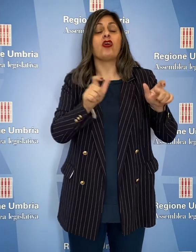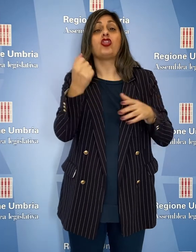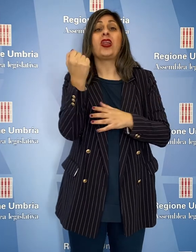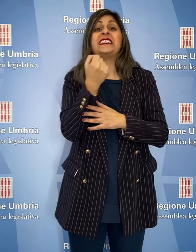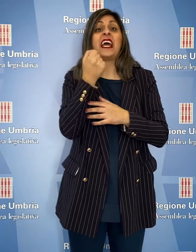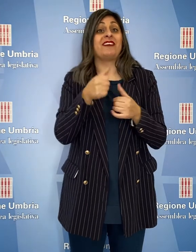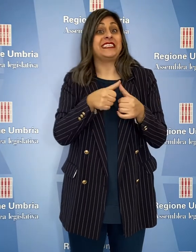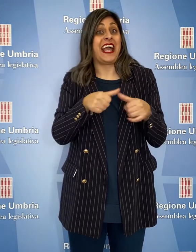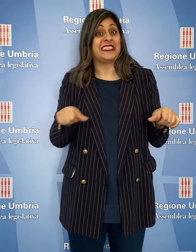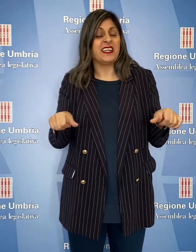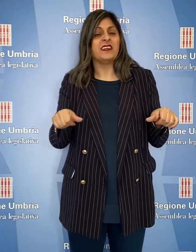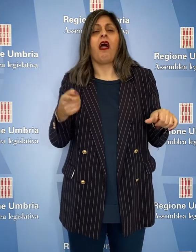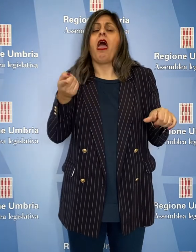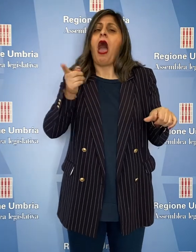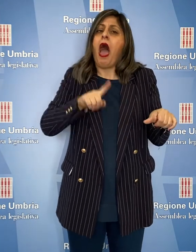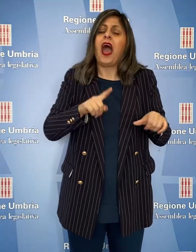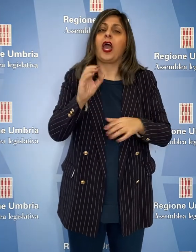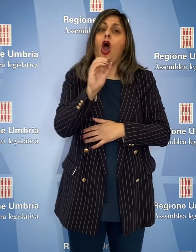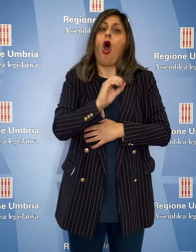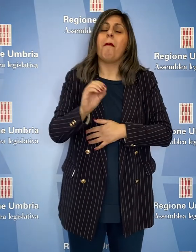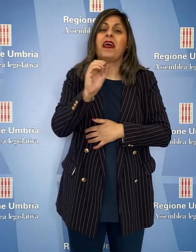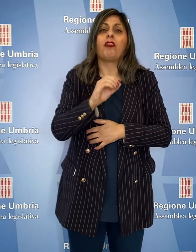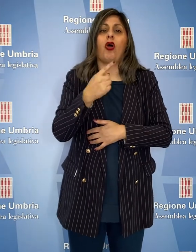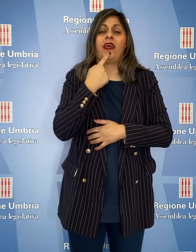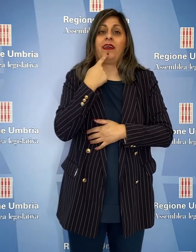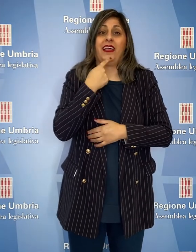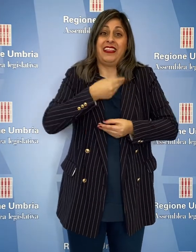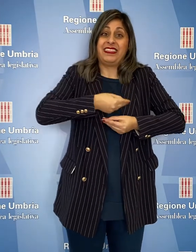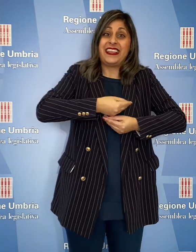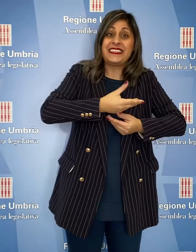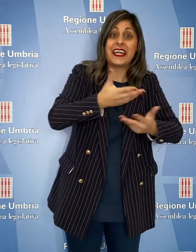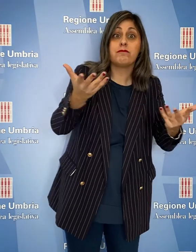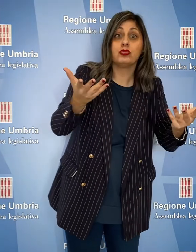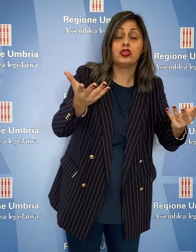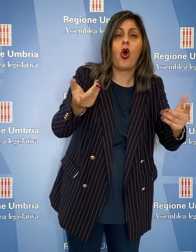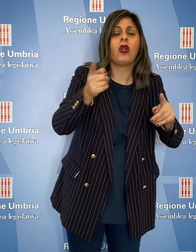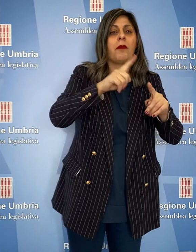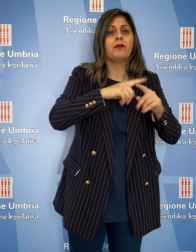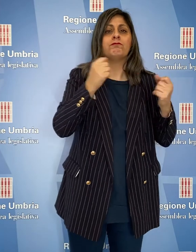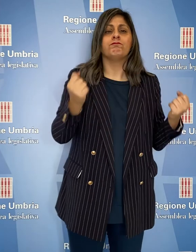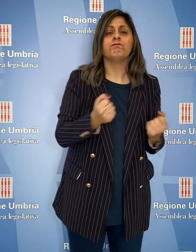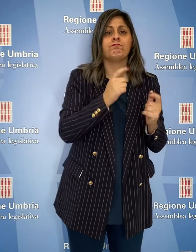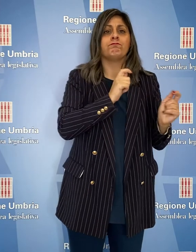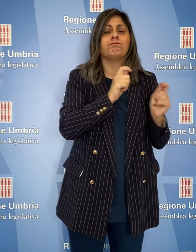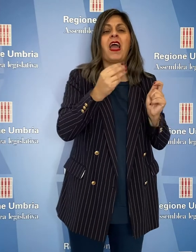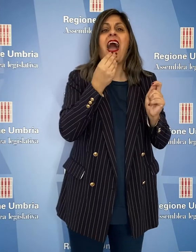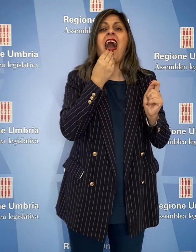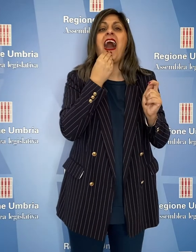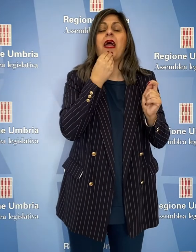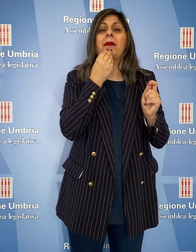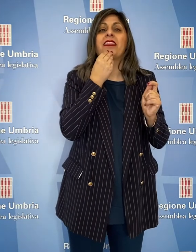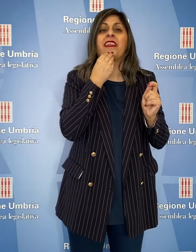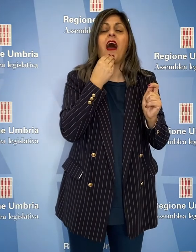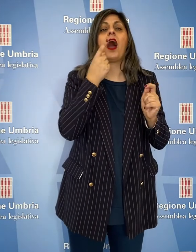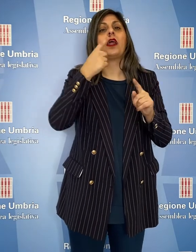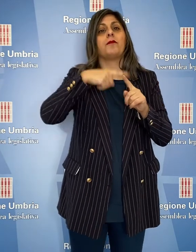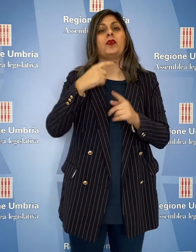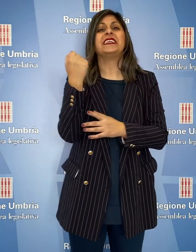e tra i lavoratori dei servizi essenziali anche agli operatori della distribuzione e commercializzazione